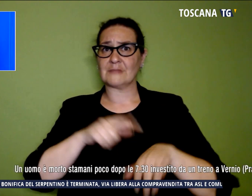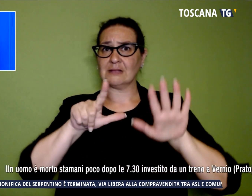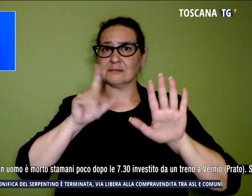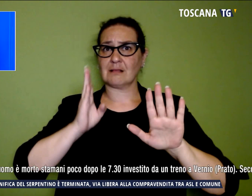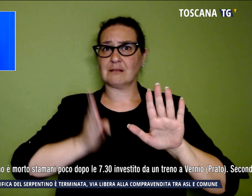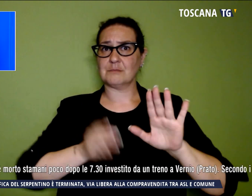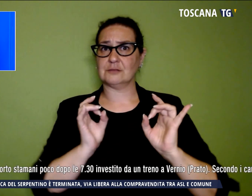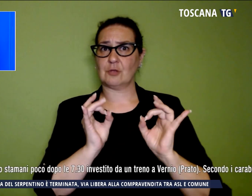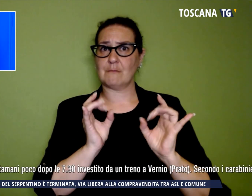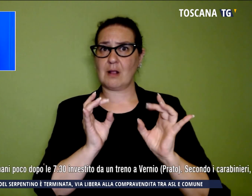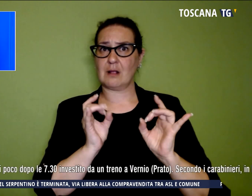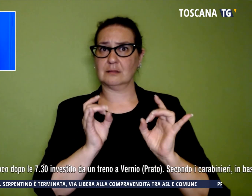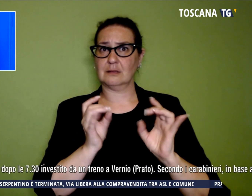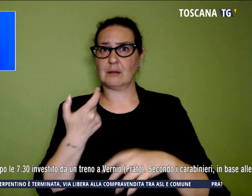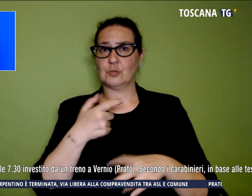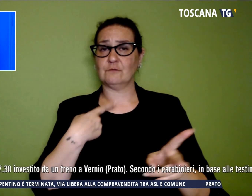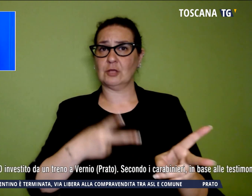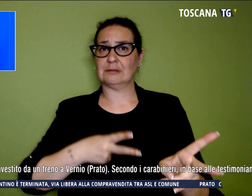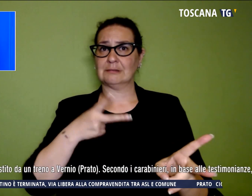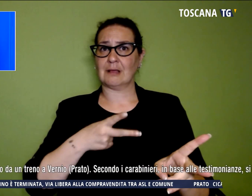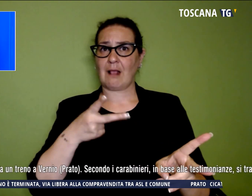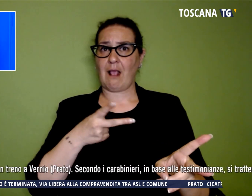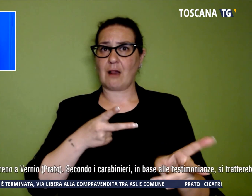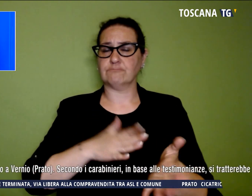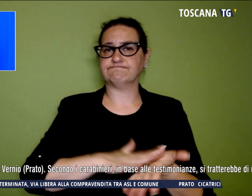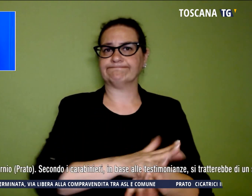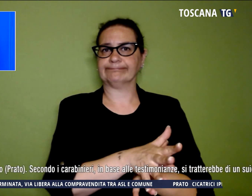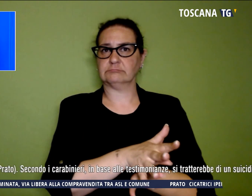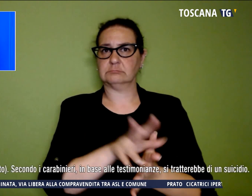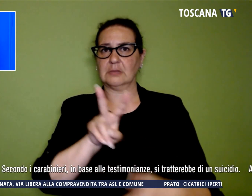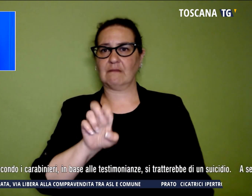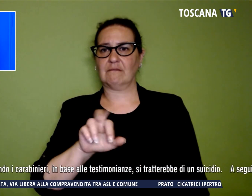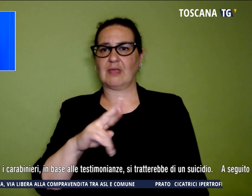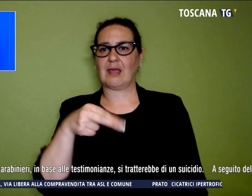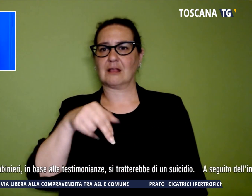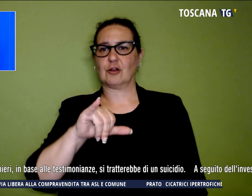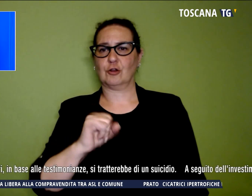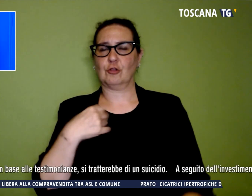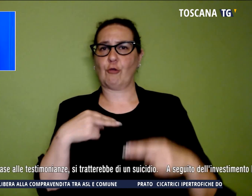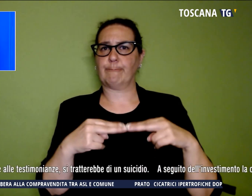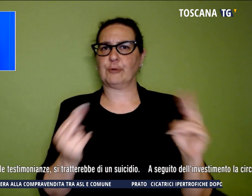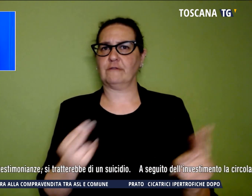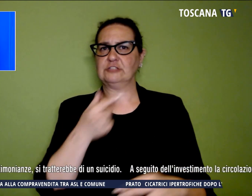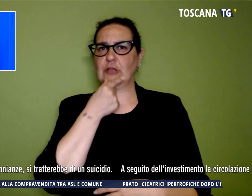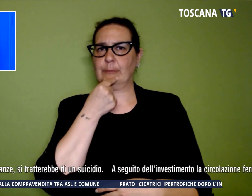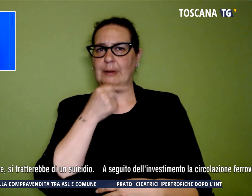investito da un treno a Vernio, in provincia di Prato. Secondo i carabinieri, si tratterebbe di un